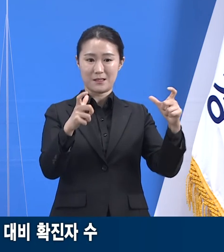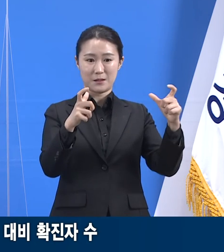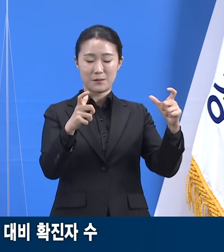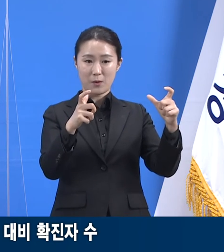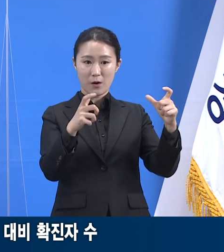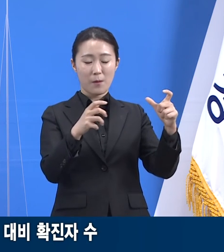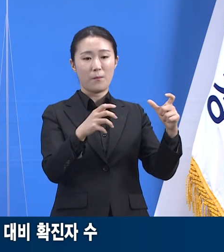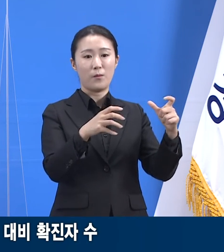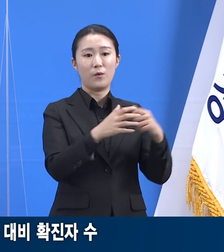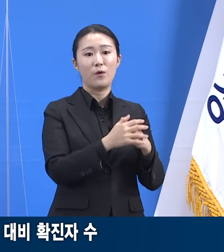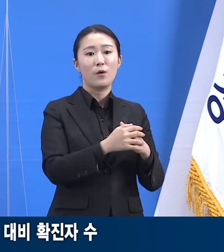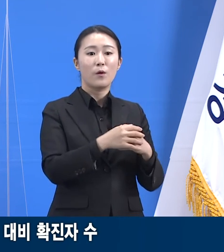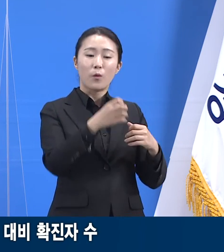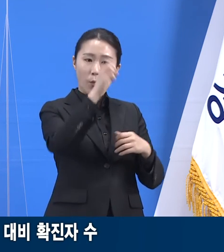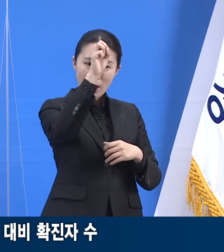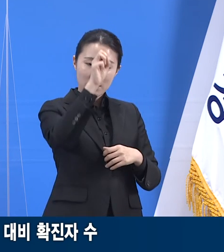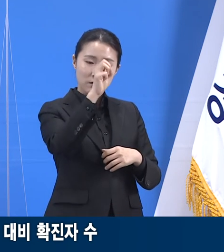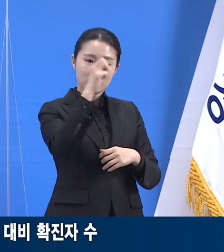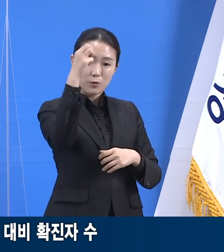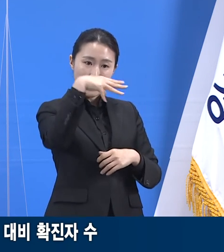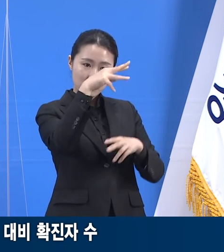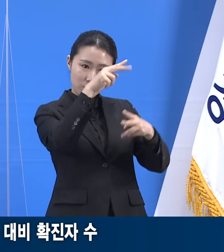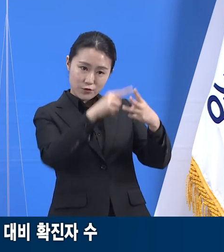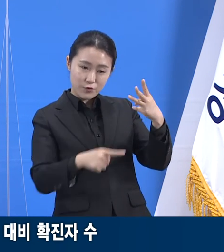여주가 포함되어 있는 제9권역이었습니다.